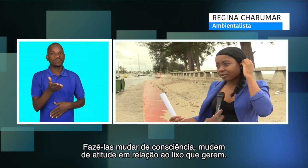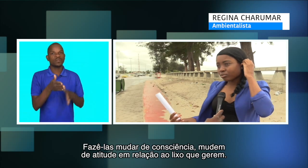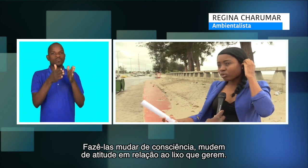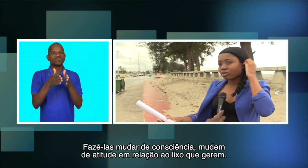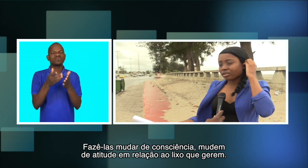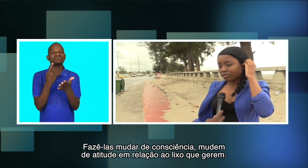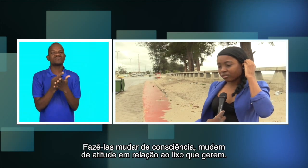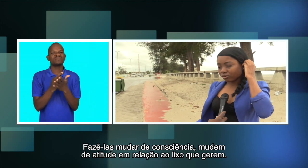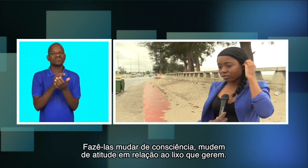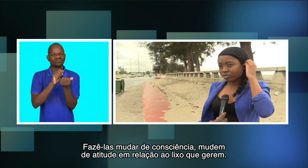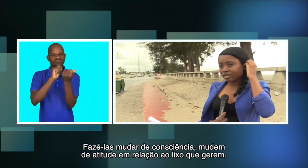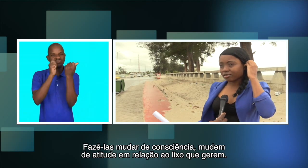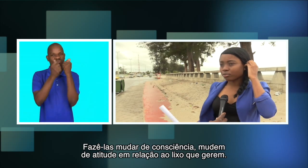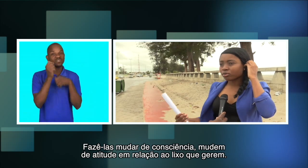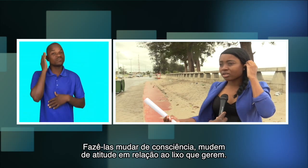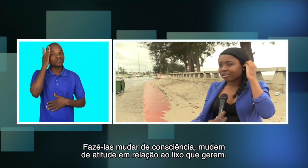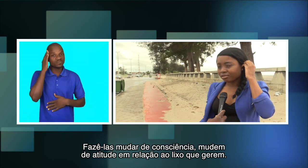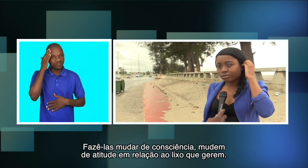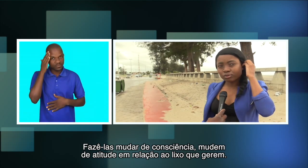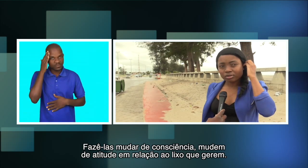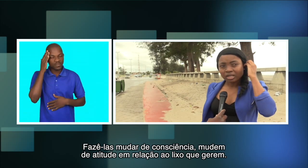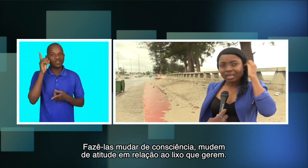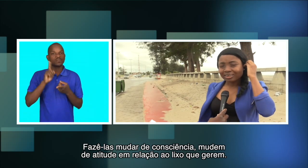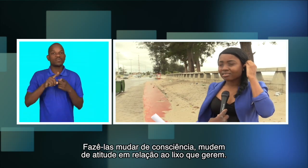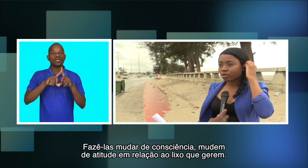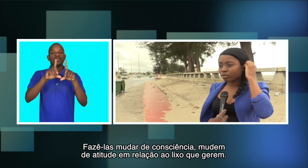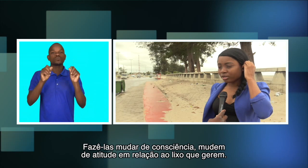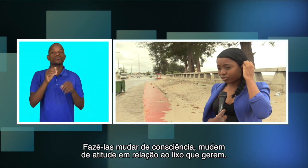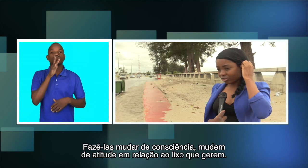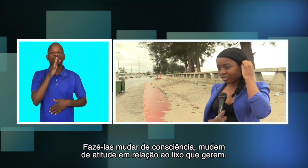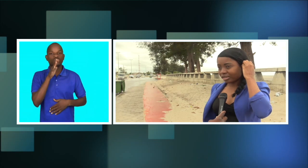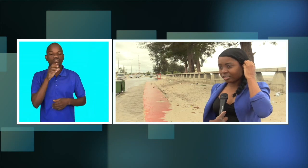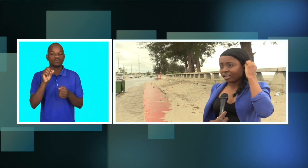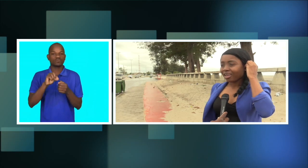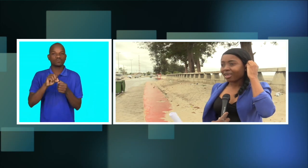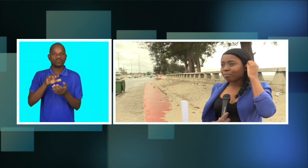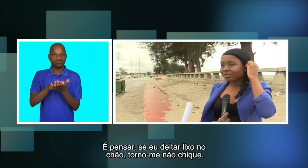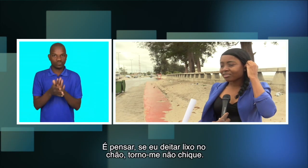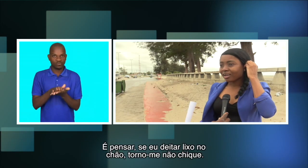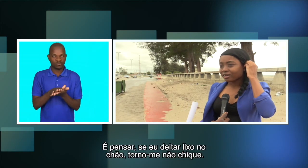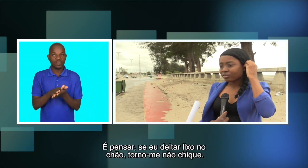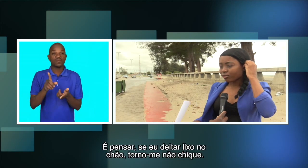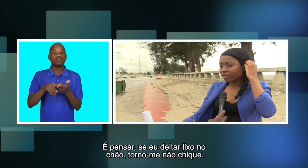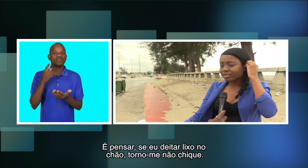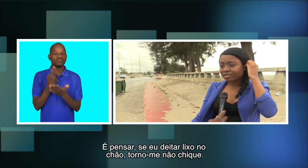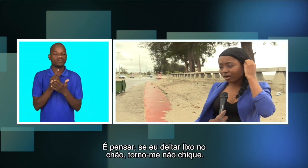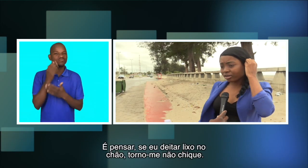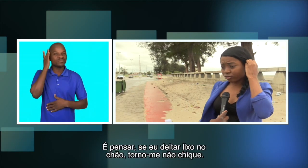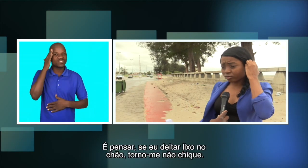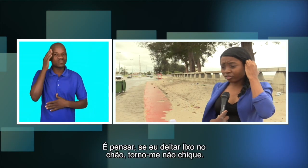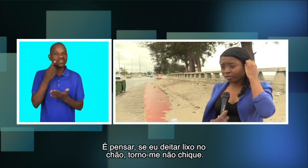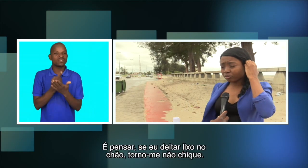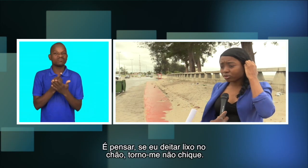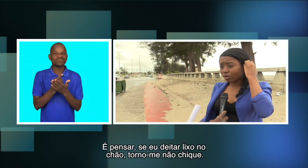mudem de consciência, mudem de atitude em relação ao lixo que gerem. É pensar, se eu for a deitar